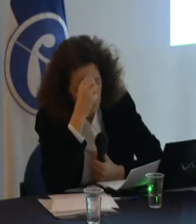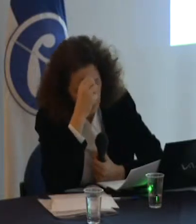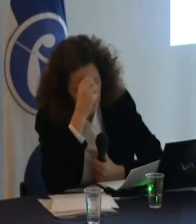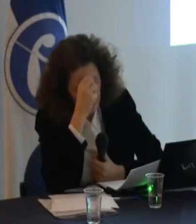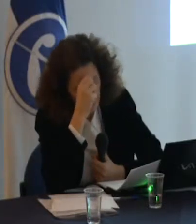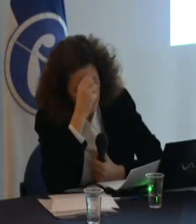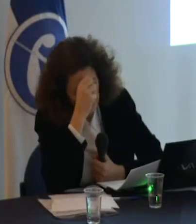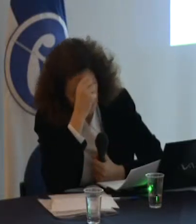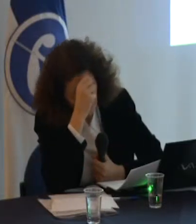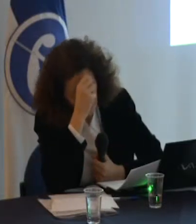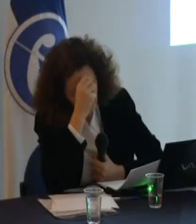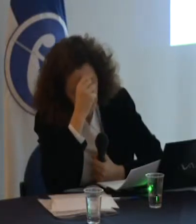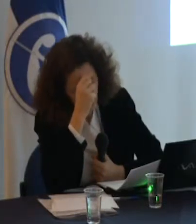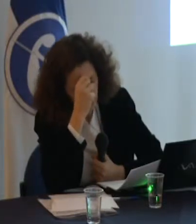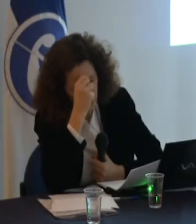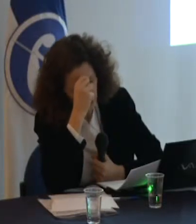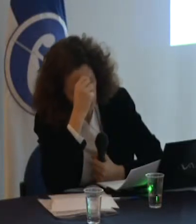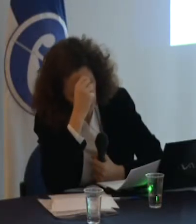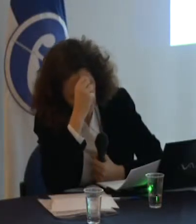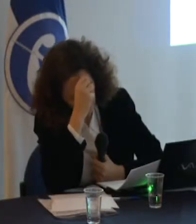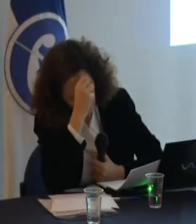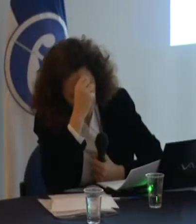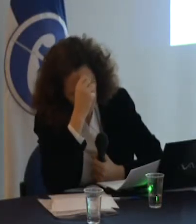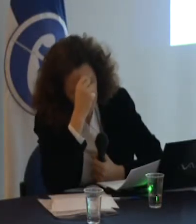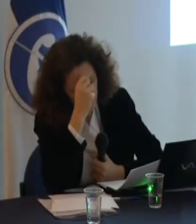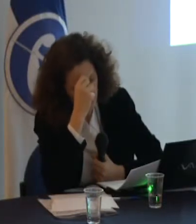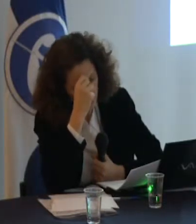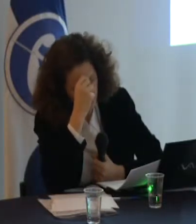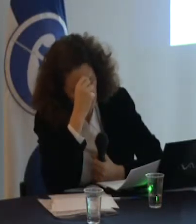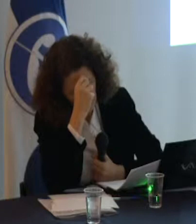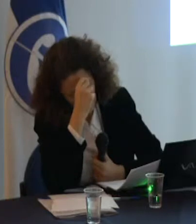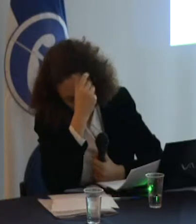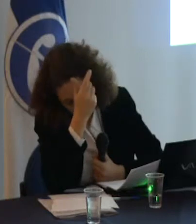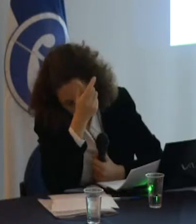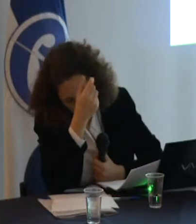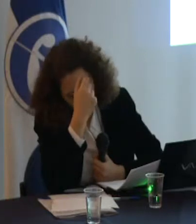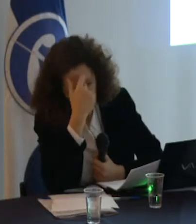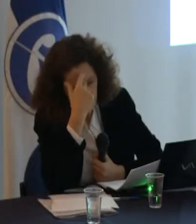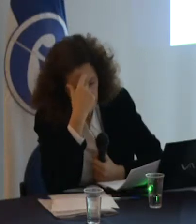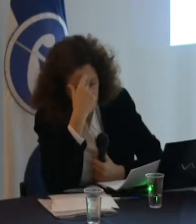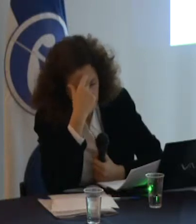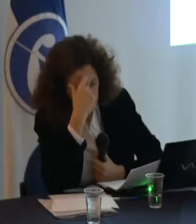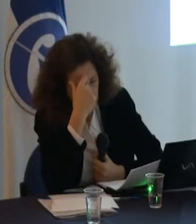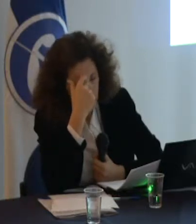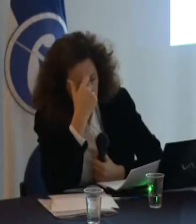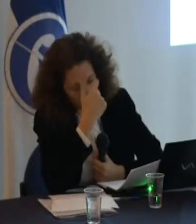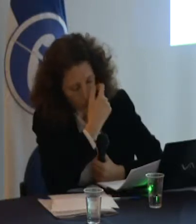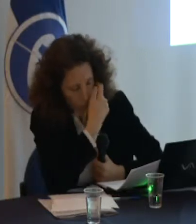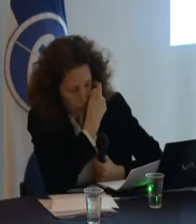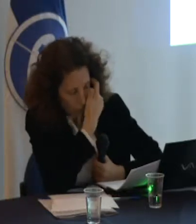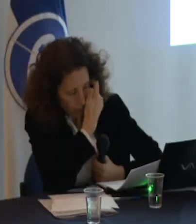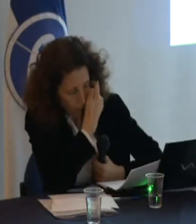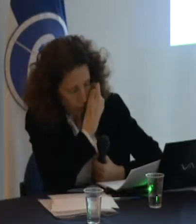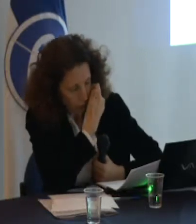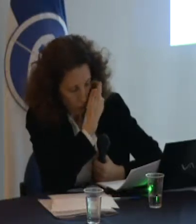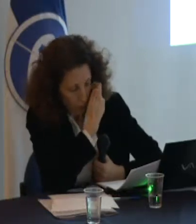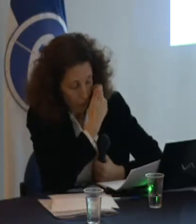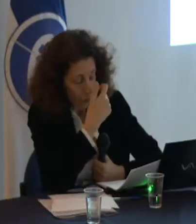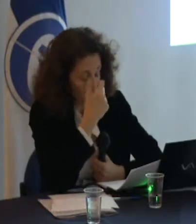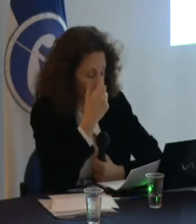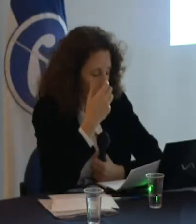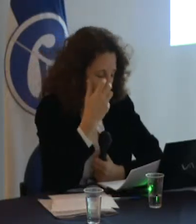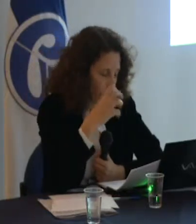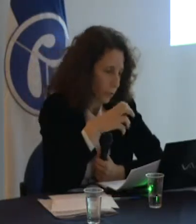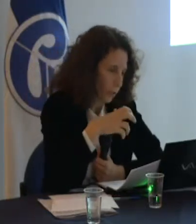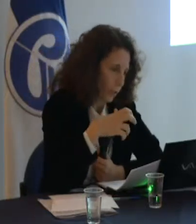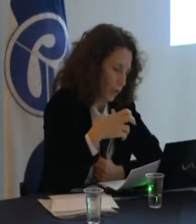legislación inicial de la configuración del sistema educativo argentino por ejemplo en 1884